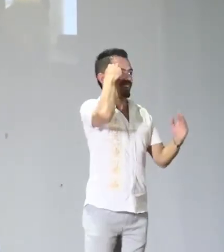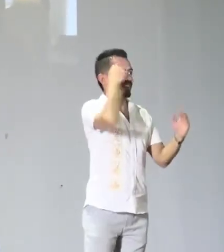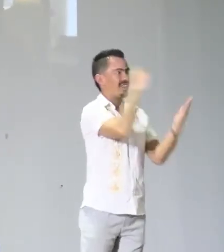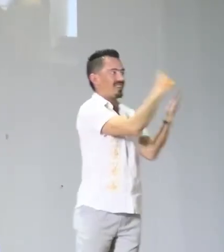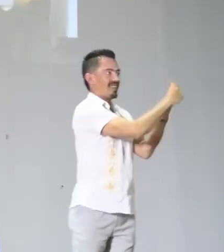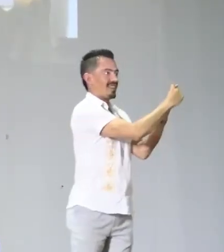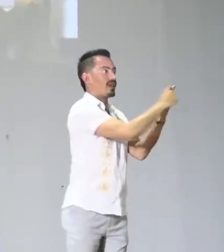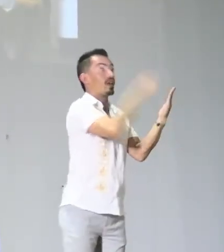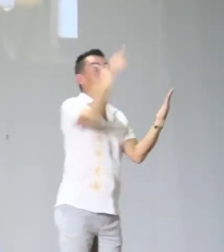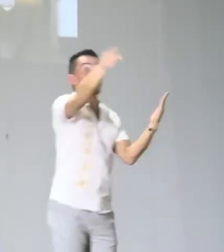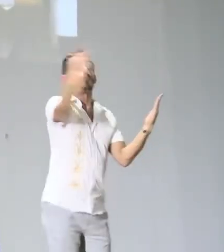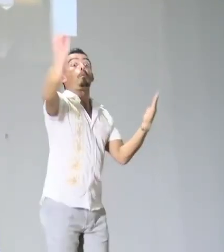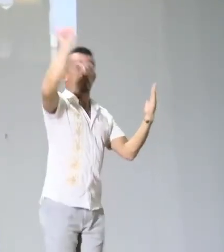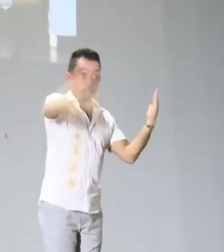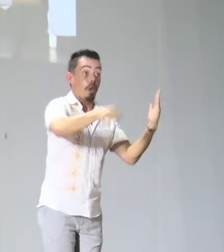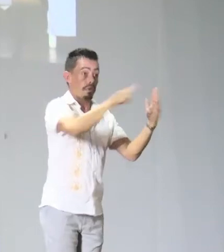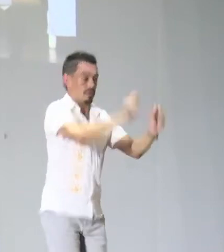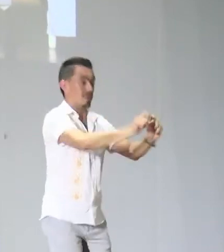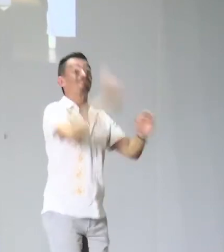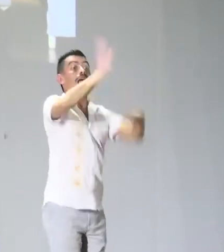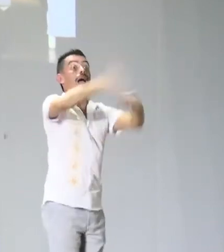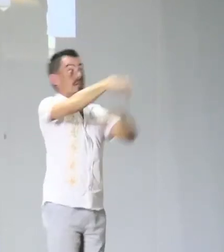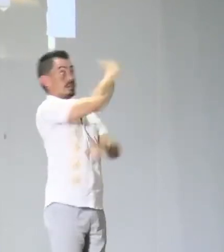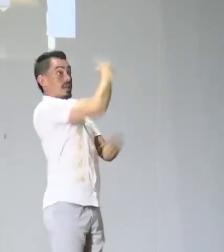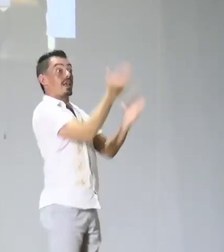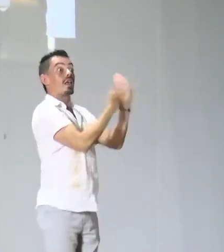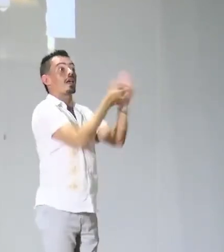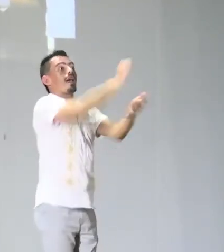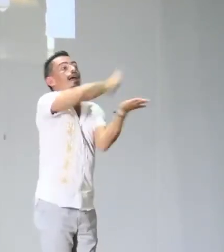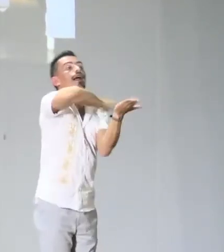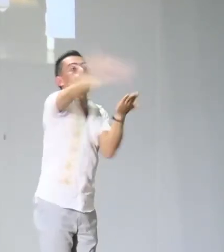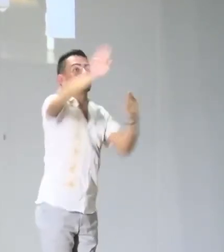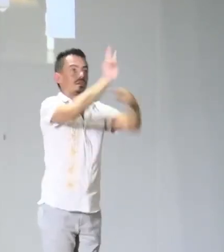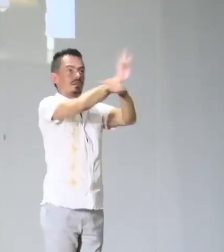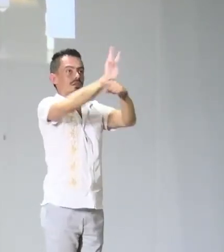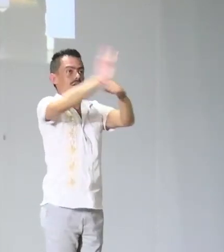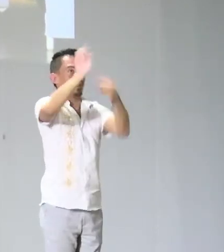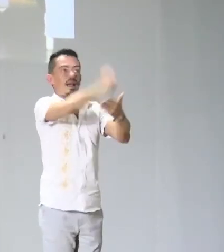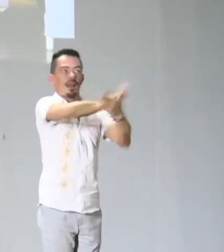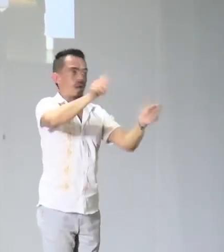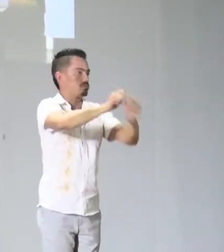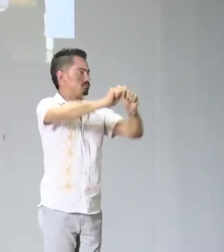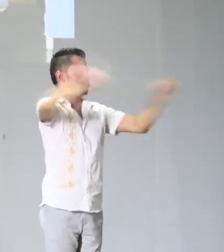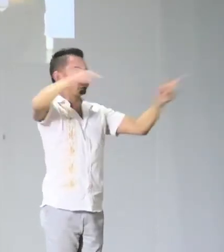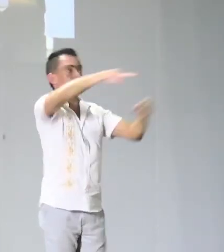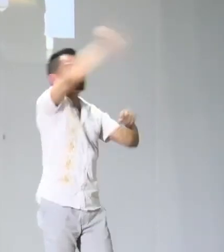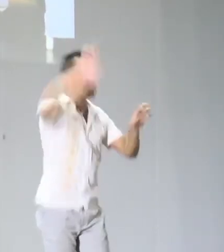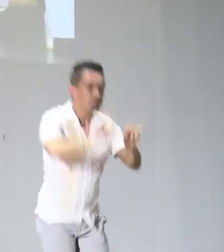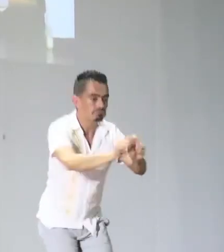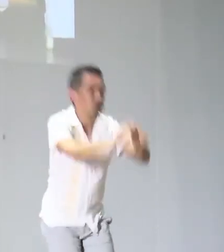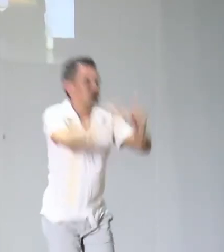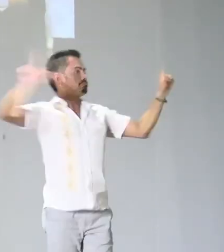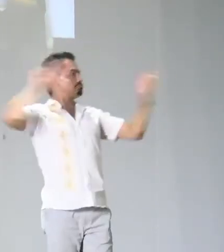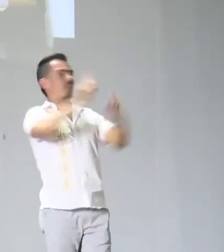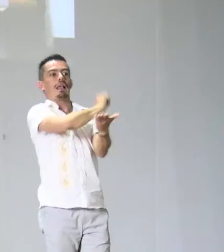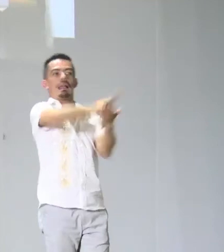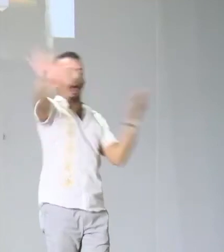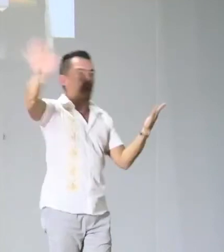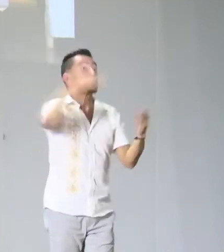tiene un código QR descargable a través del celular, ahí ustedes lo pueden descargar y aprovecho para decirles que este